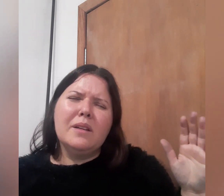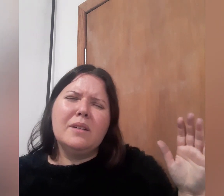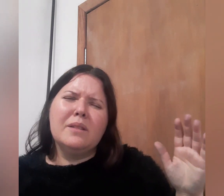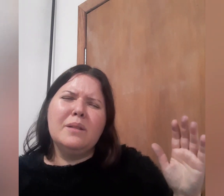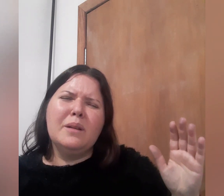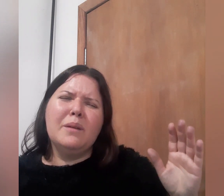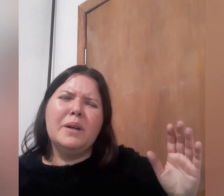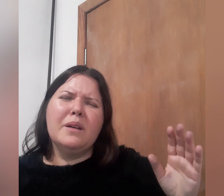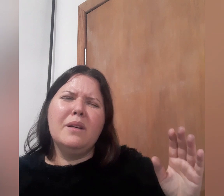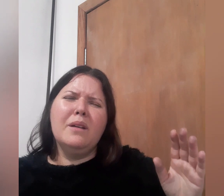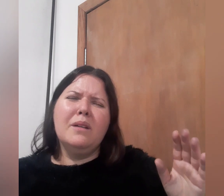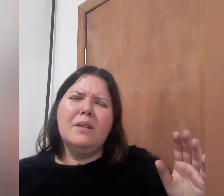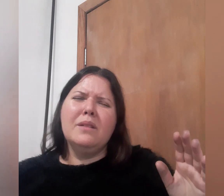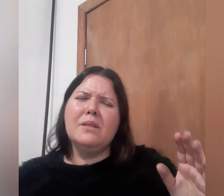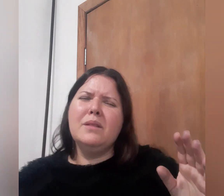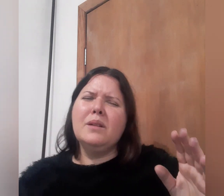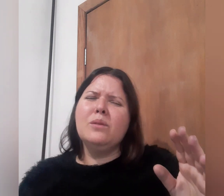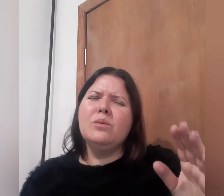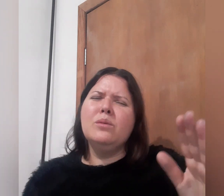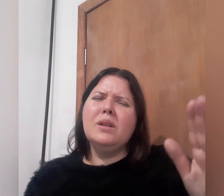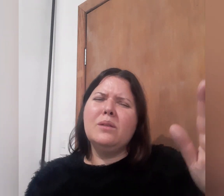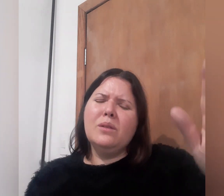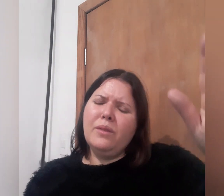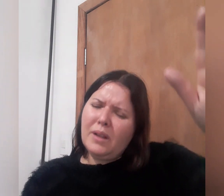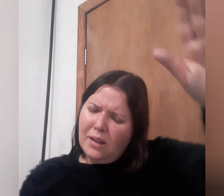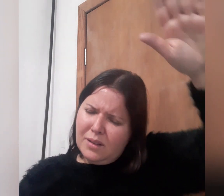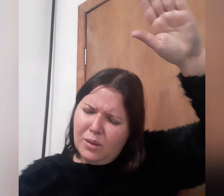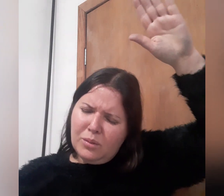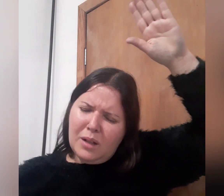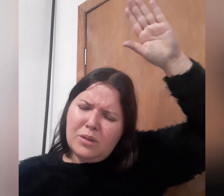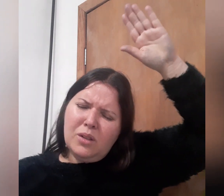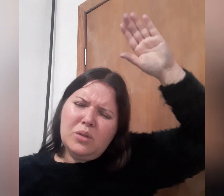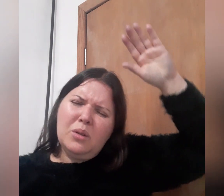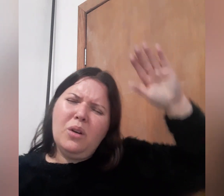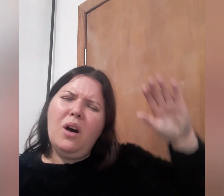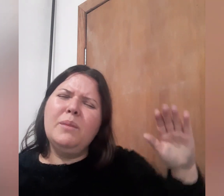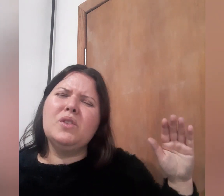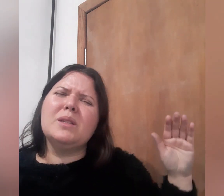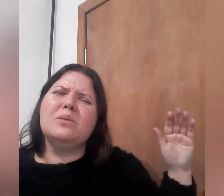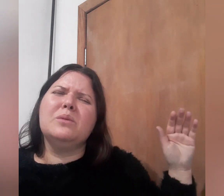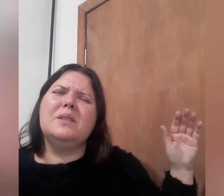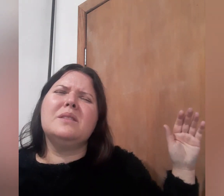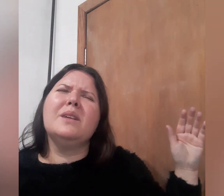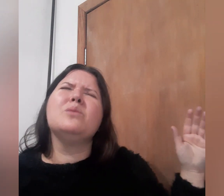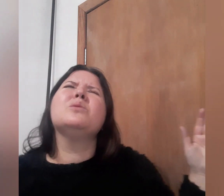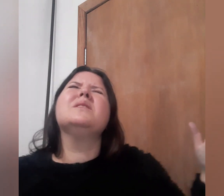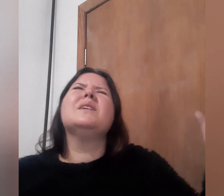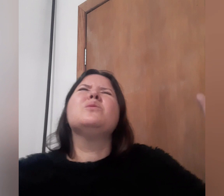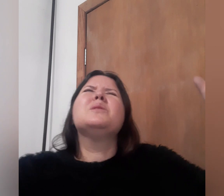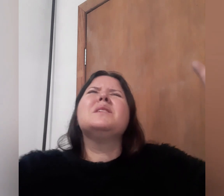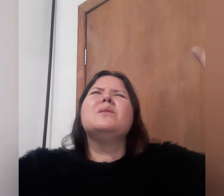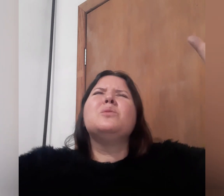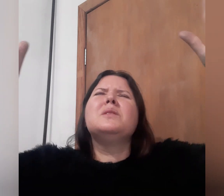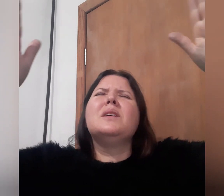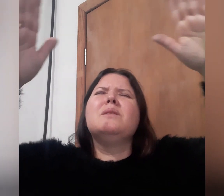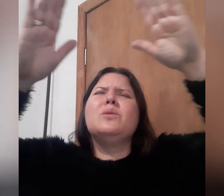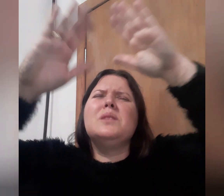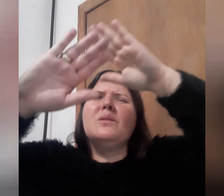cantarabagá e aleluia, glorificado e exaltado seja o teu nome, Jesus. Santo, santo, santo, santo, o Senhor